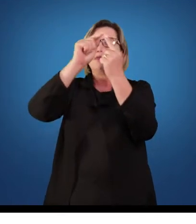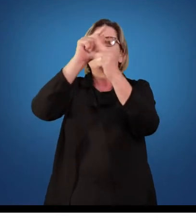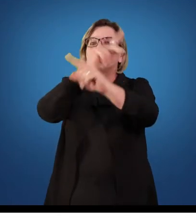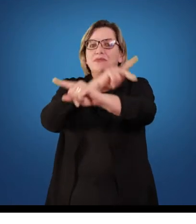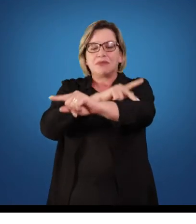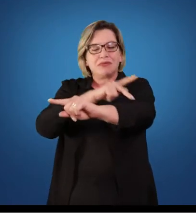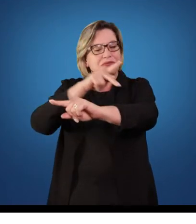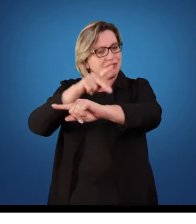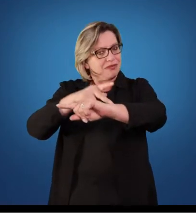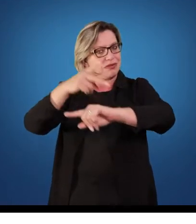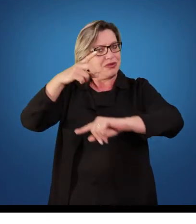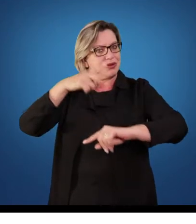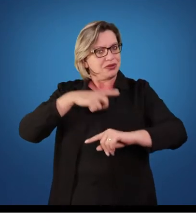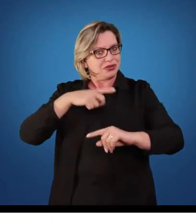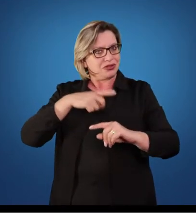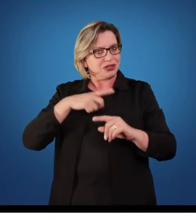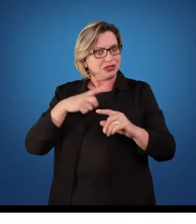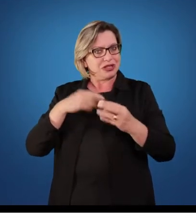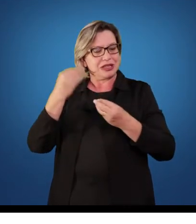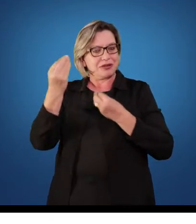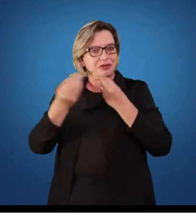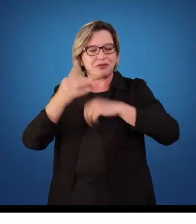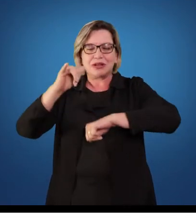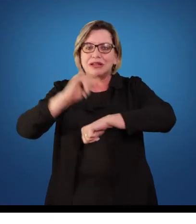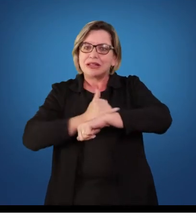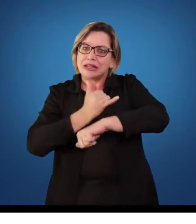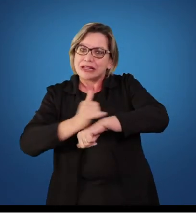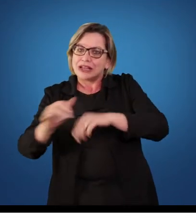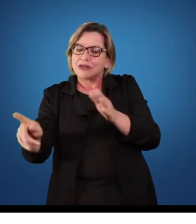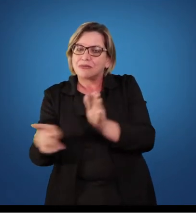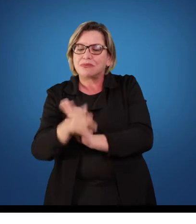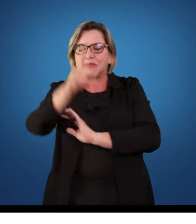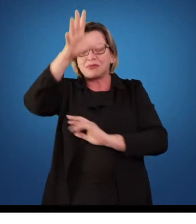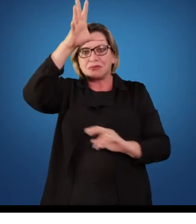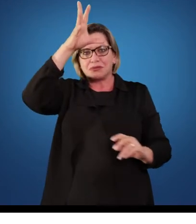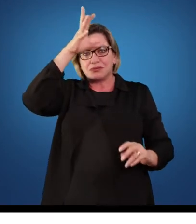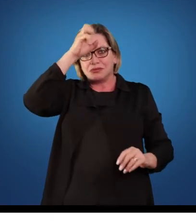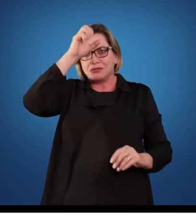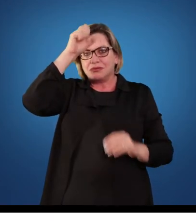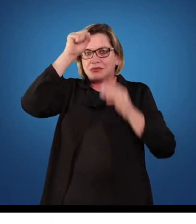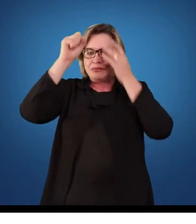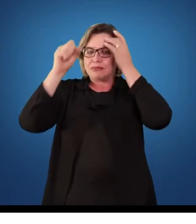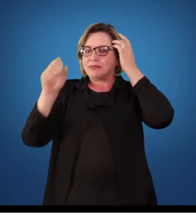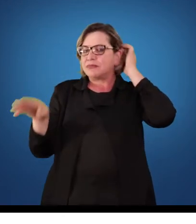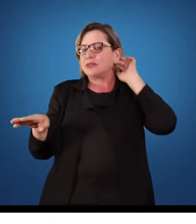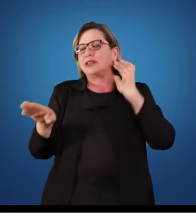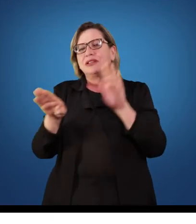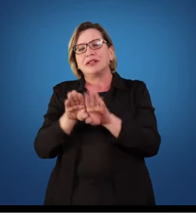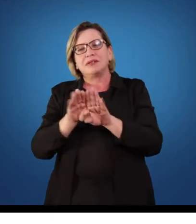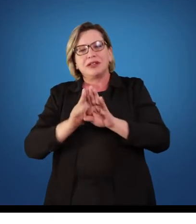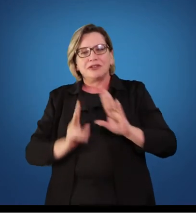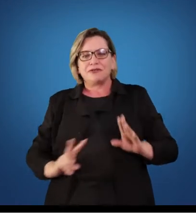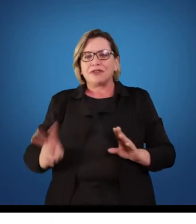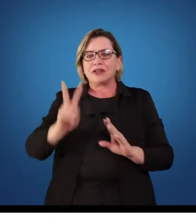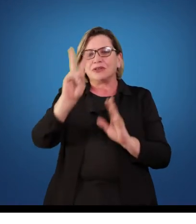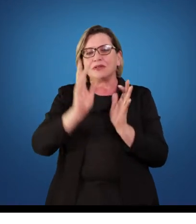como uma ferramenta de aprendizagem e valorizando a participação de todos.